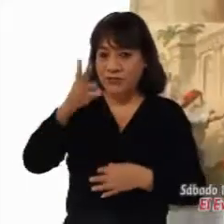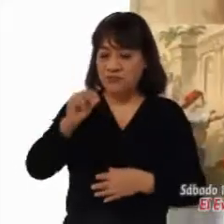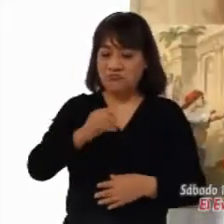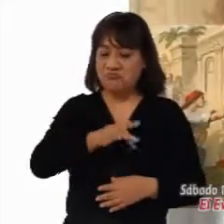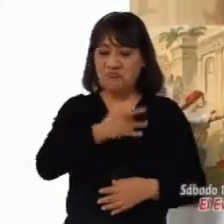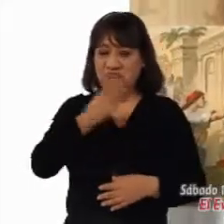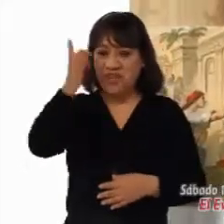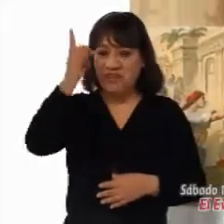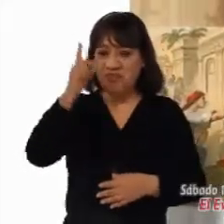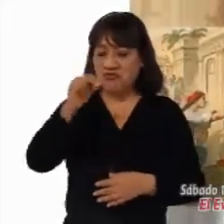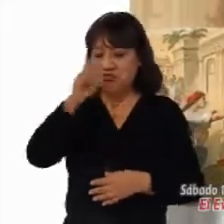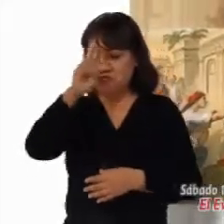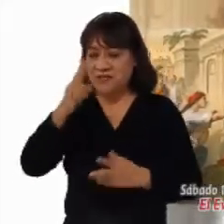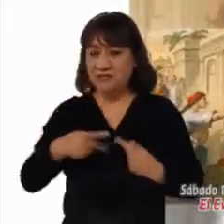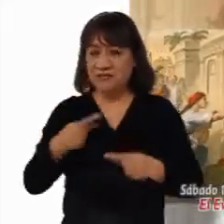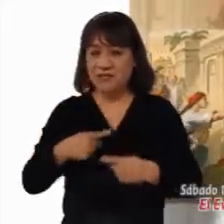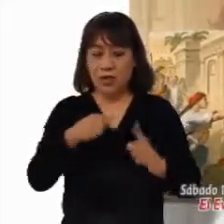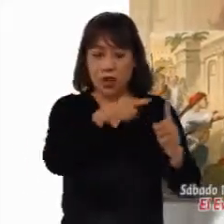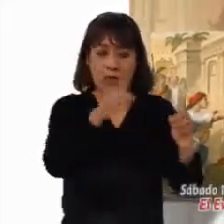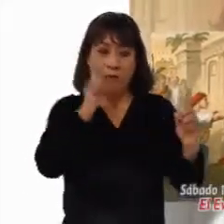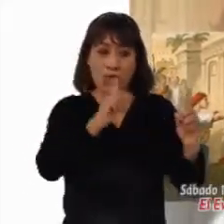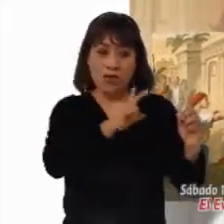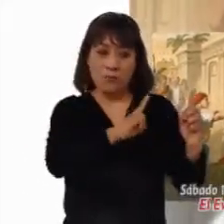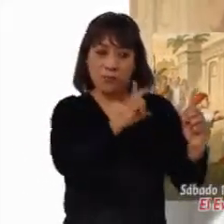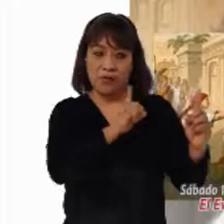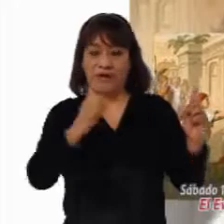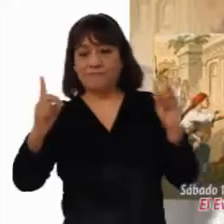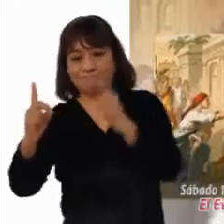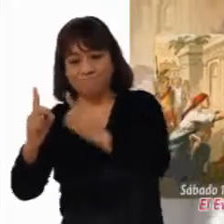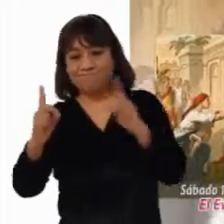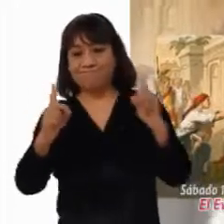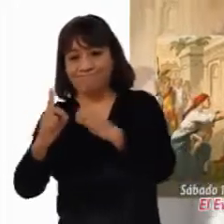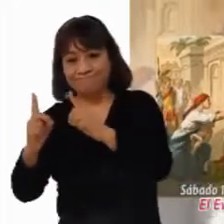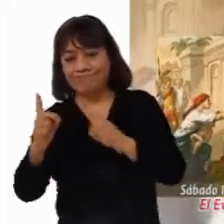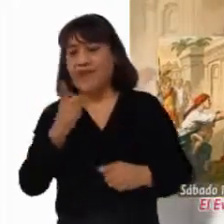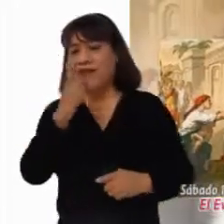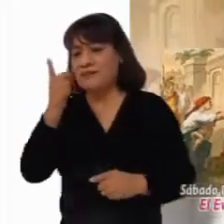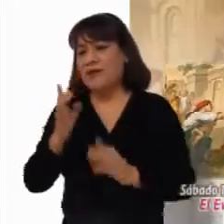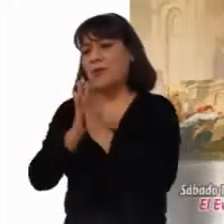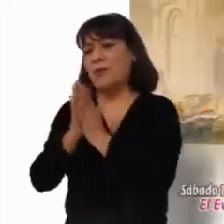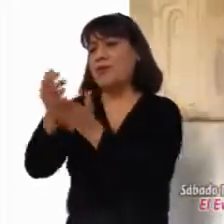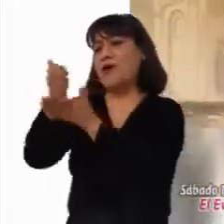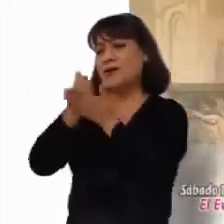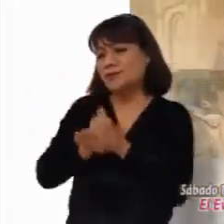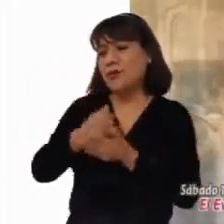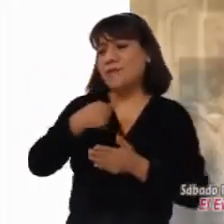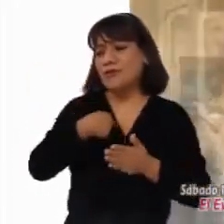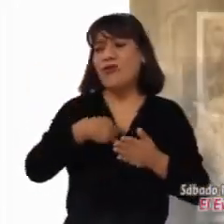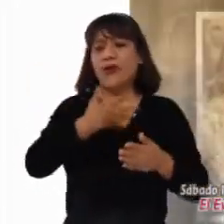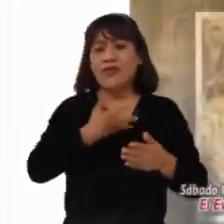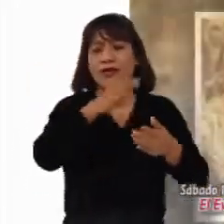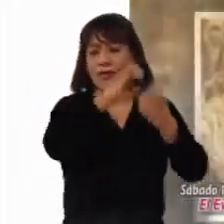Vivía en aquella misma ciudad una viuda que acudía a él con frecuencia para decirle, hazme justicia contra mi adversario.